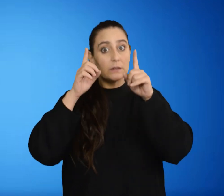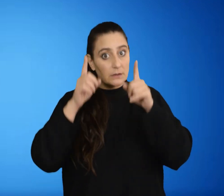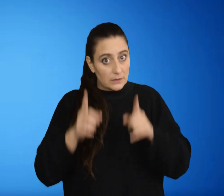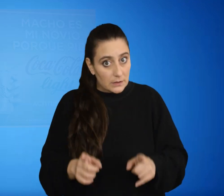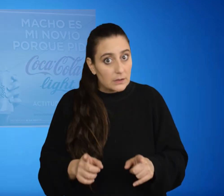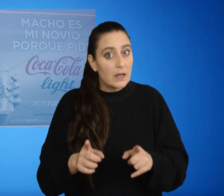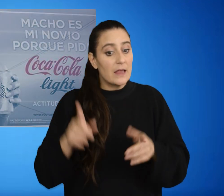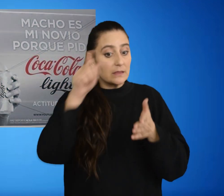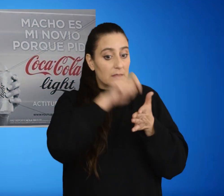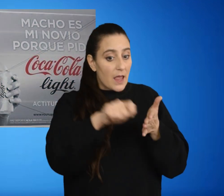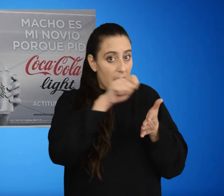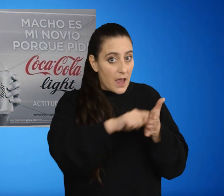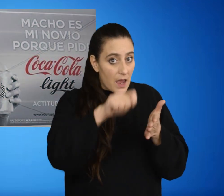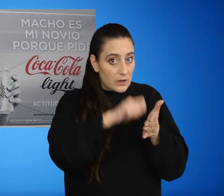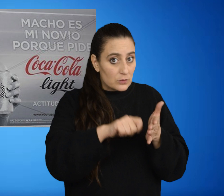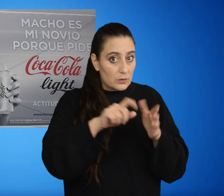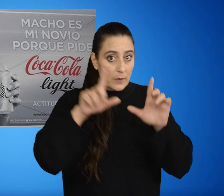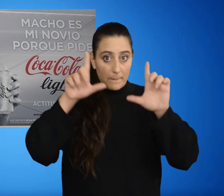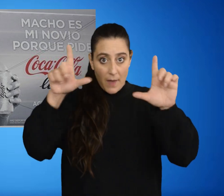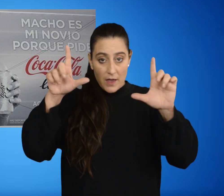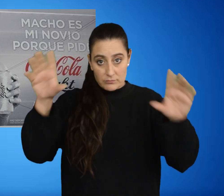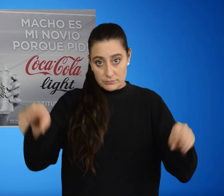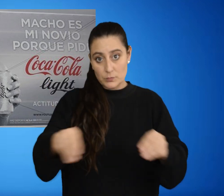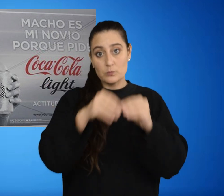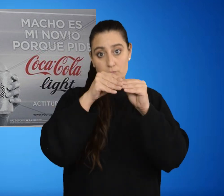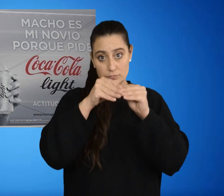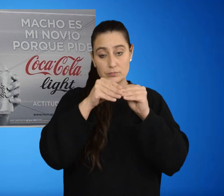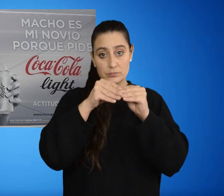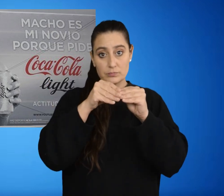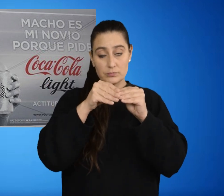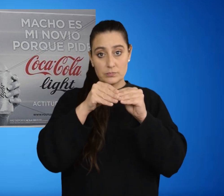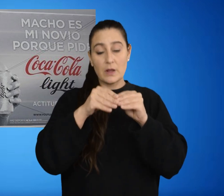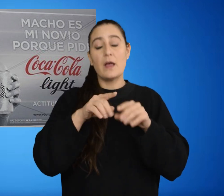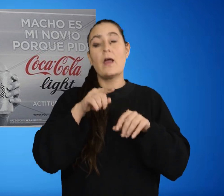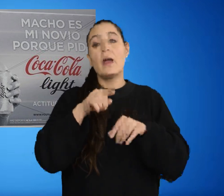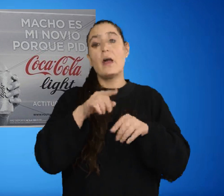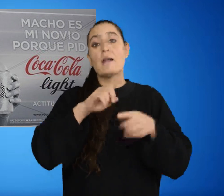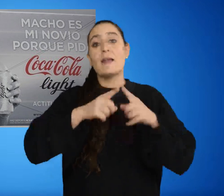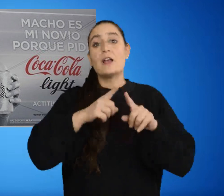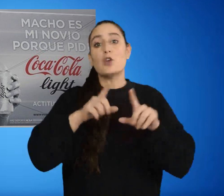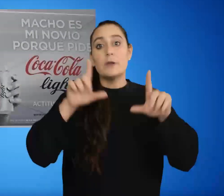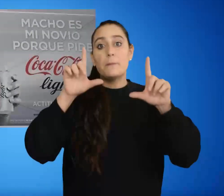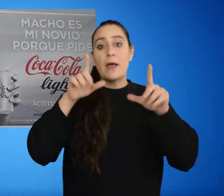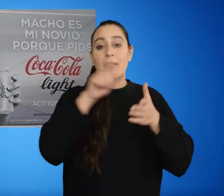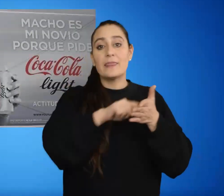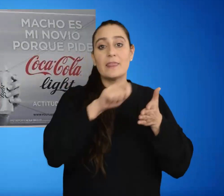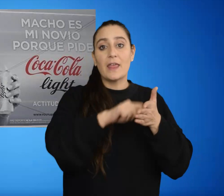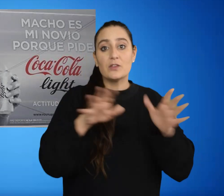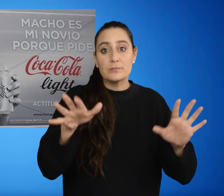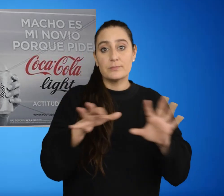muchas oportunidades están acompañadas o integradas a textos. Relación de la imagen con el texto